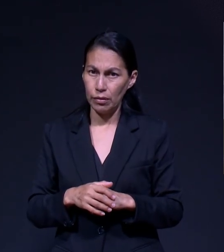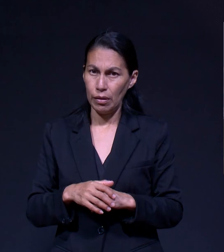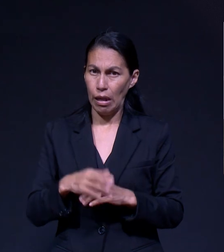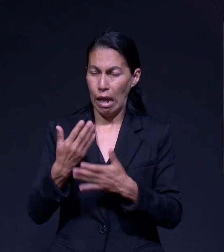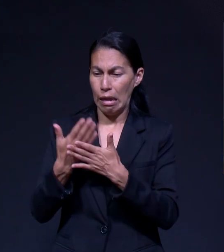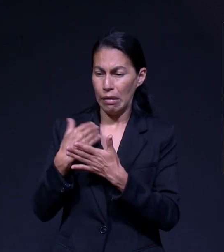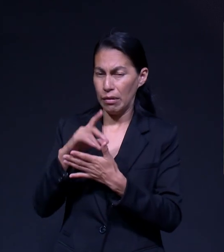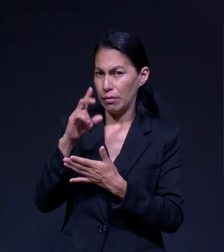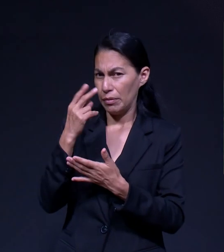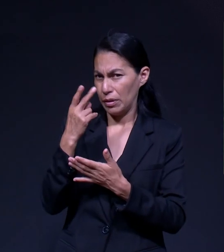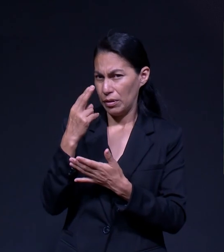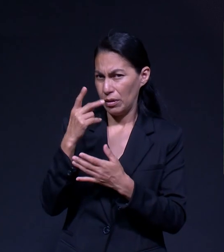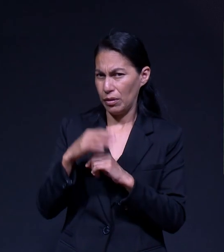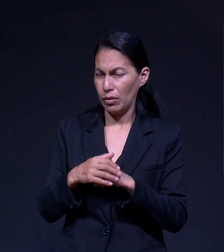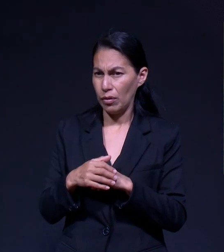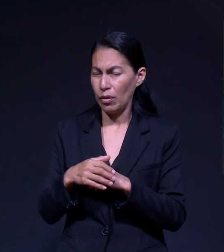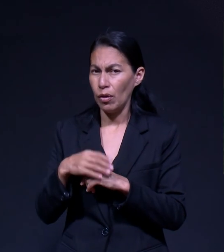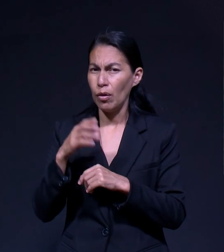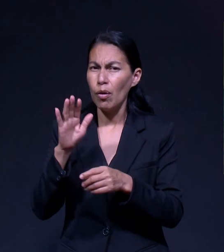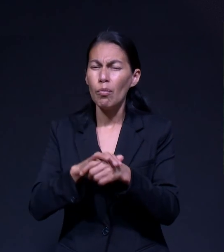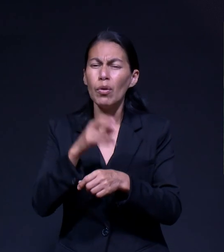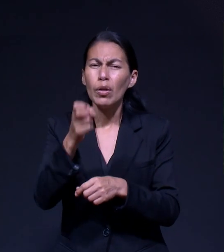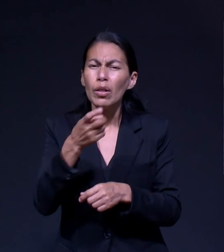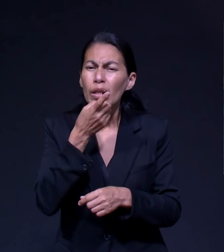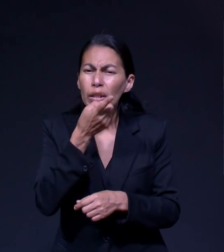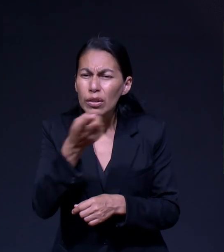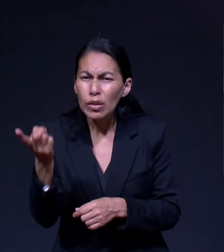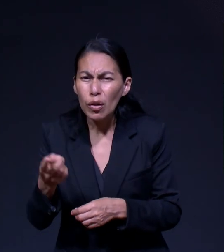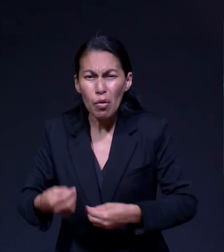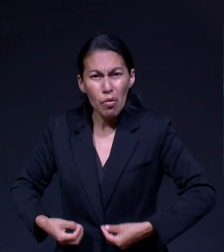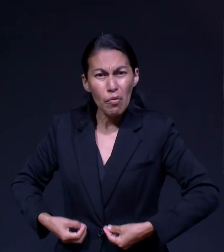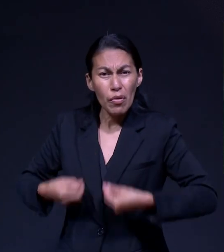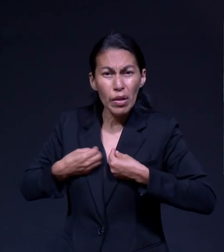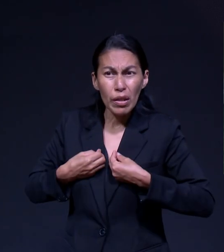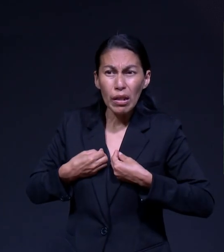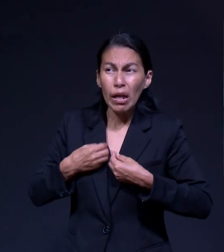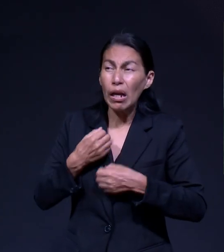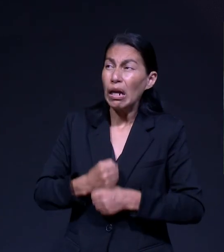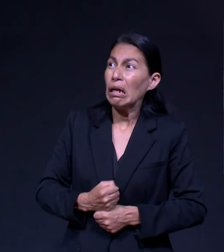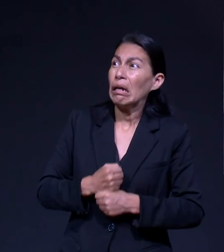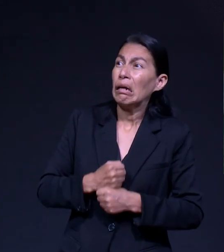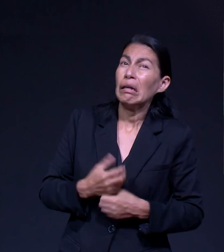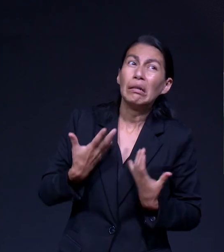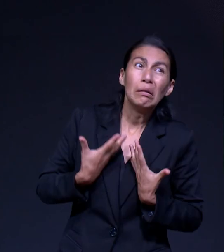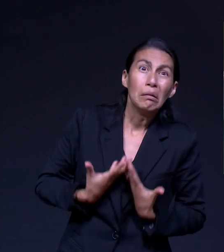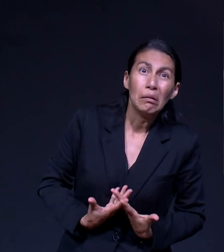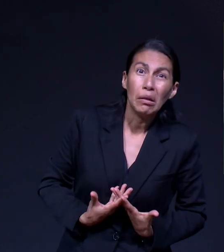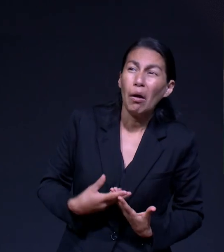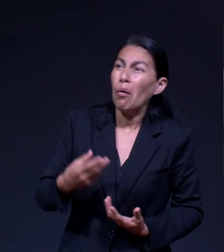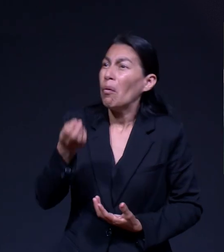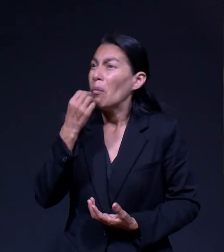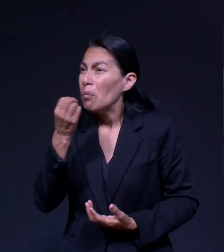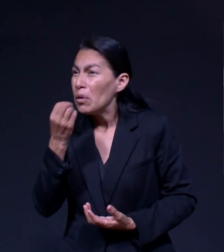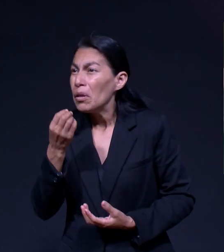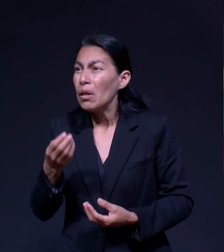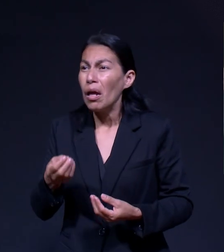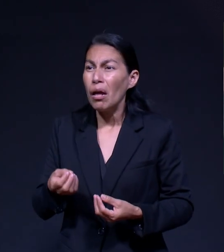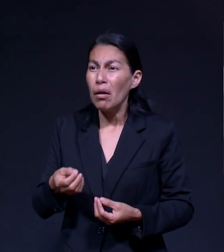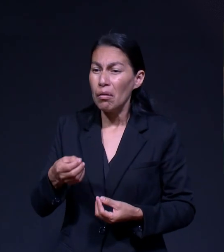Por tanto os digo, no os angustiéis por vuestra vida. ¿Qué habéis de comer, qué habéis de beber, ni por vuestro